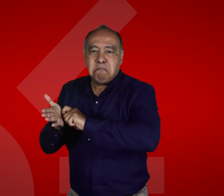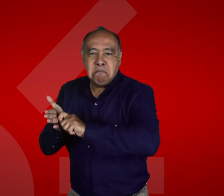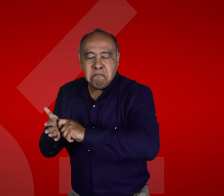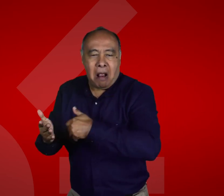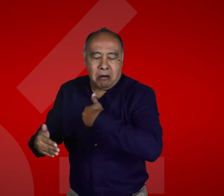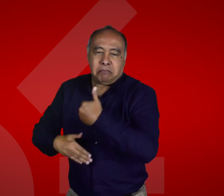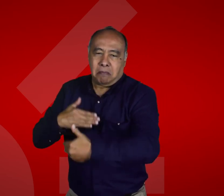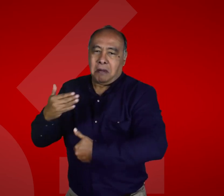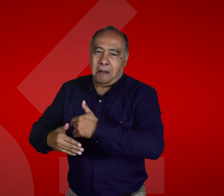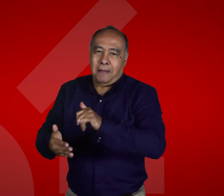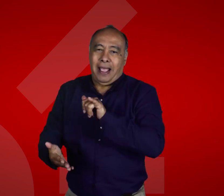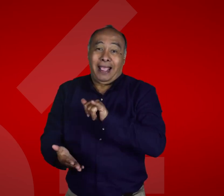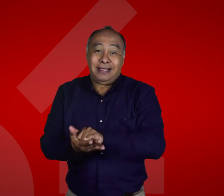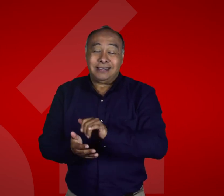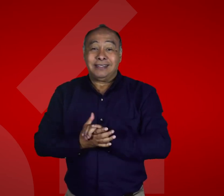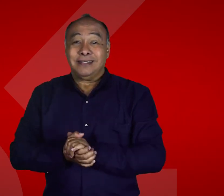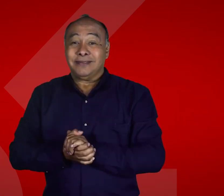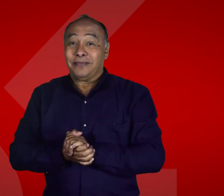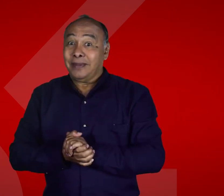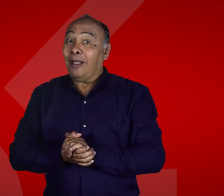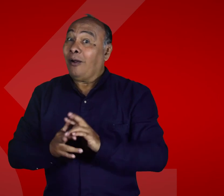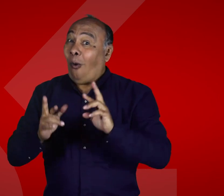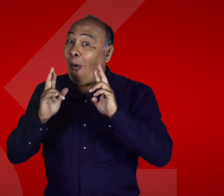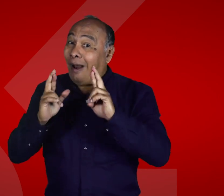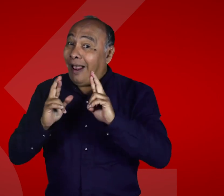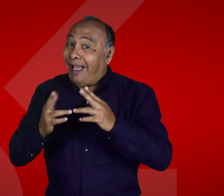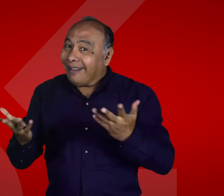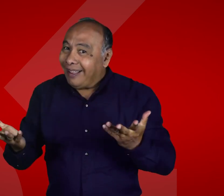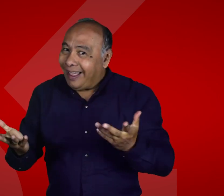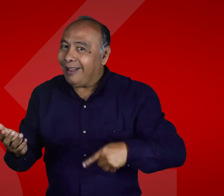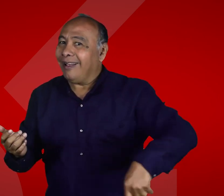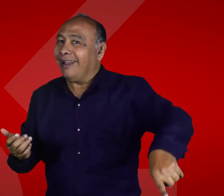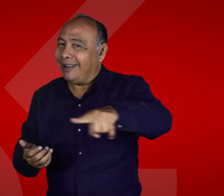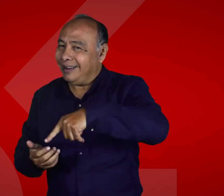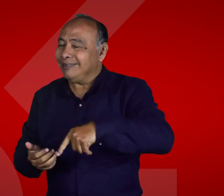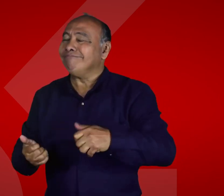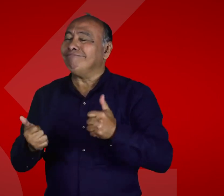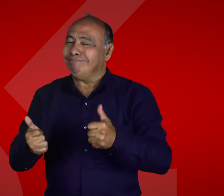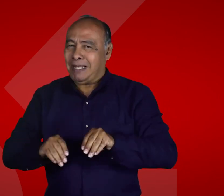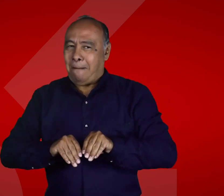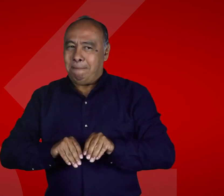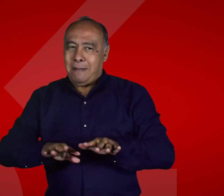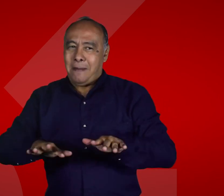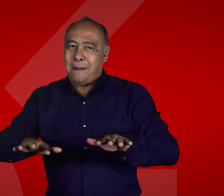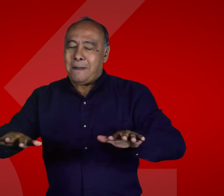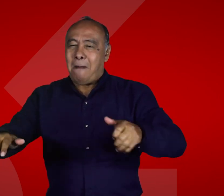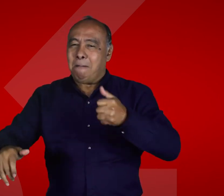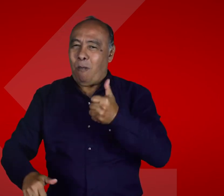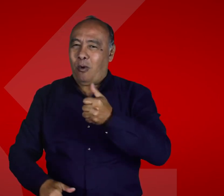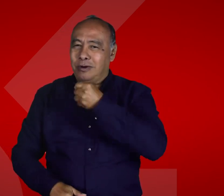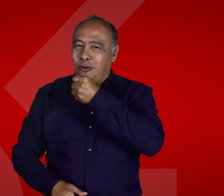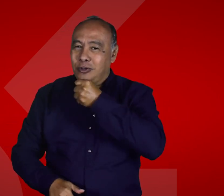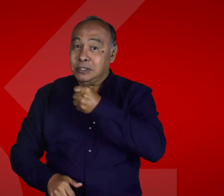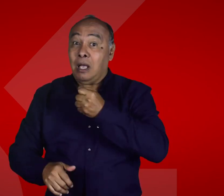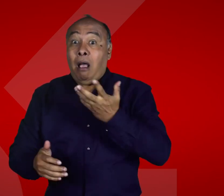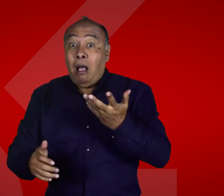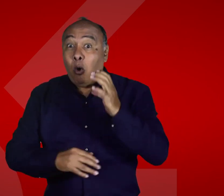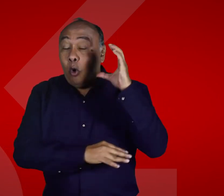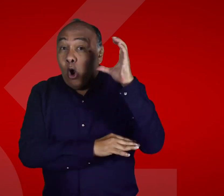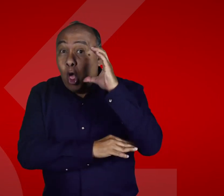según lo prefiera. Ojalá que ustedes puedan difundir esta buena noticia. Y no solo se contará en Colombia